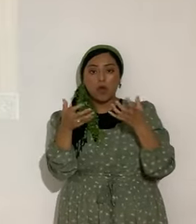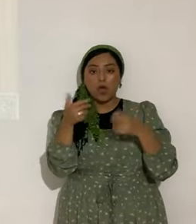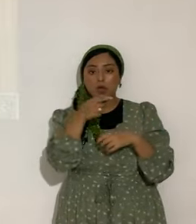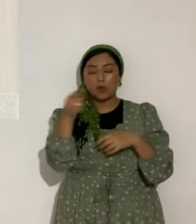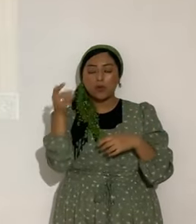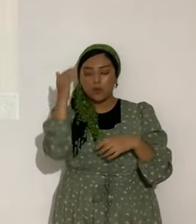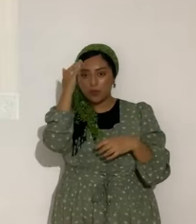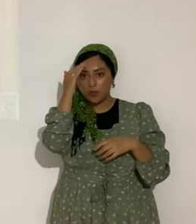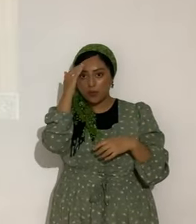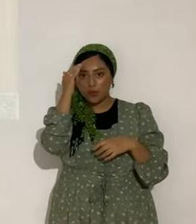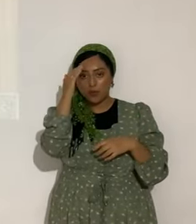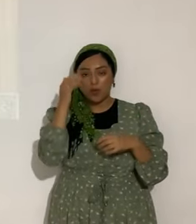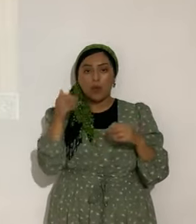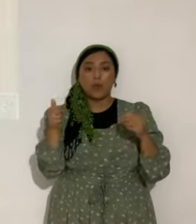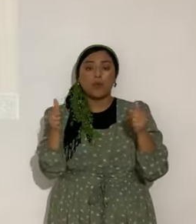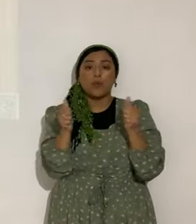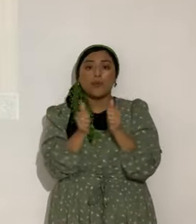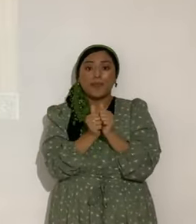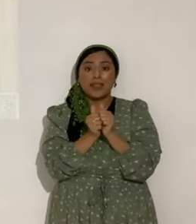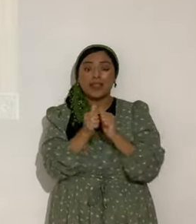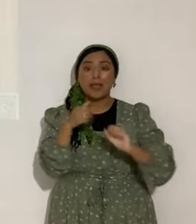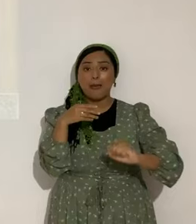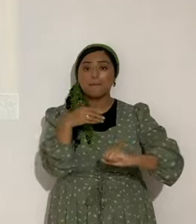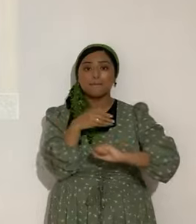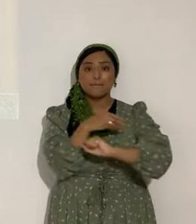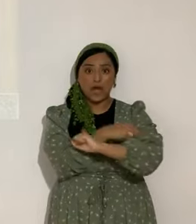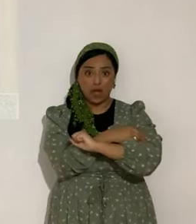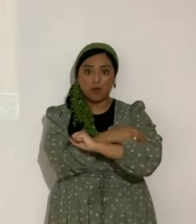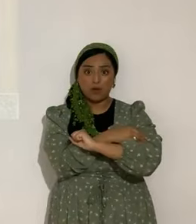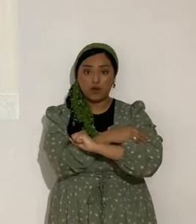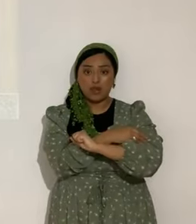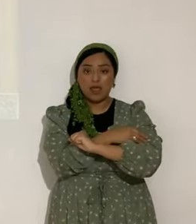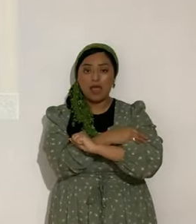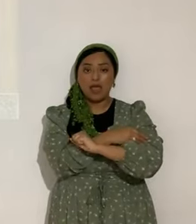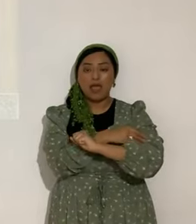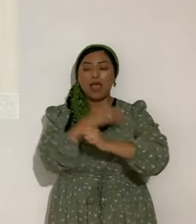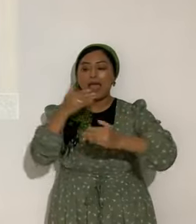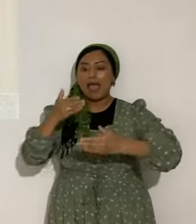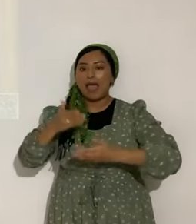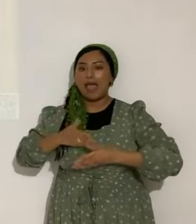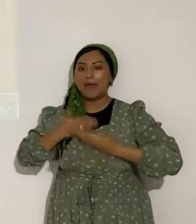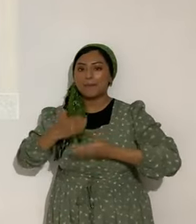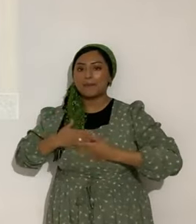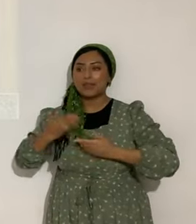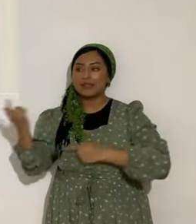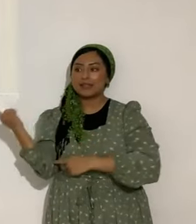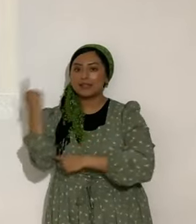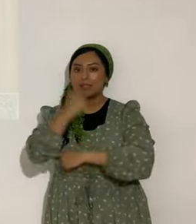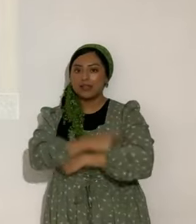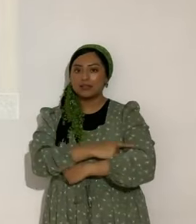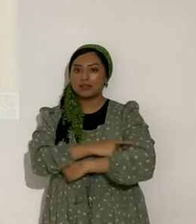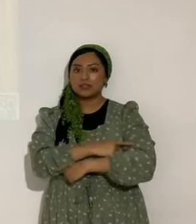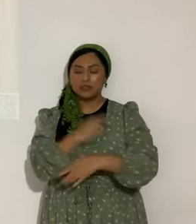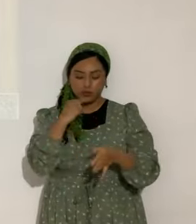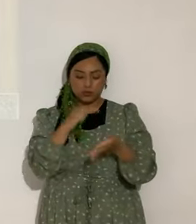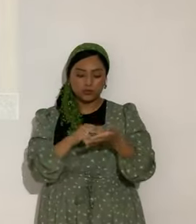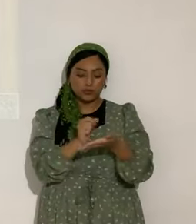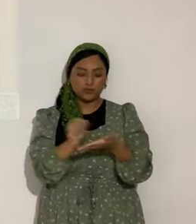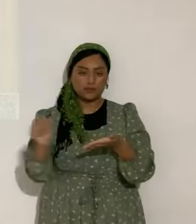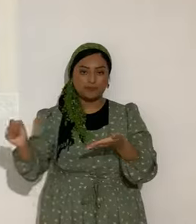esto. Con poder, días felices. Anota el título, te va a servir mucho este tema. A todos, a mí me ha